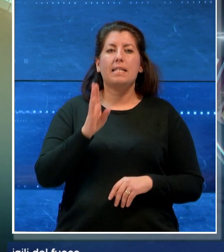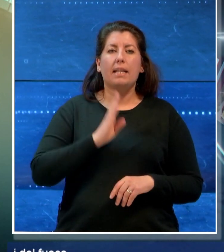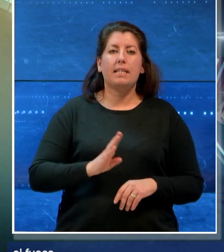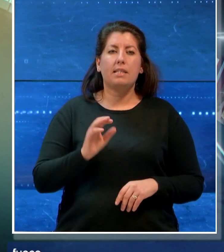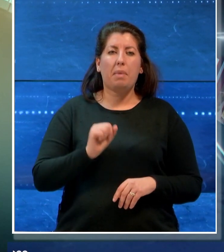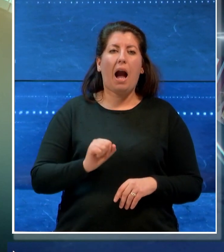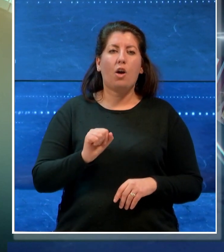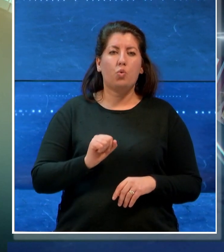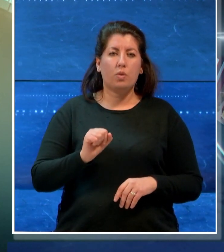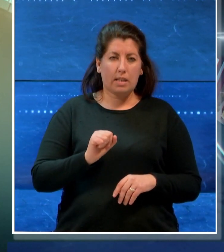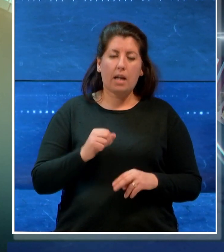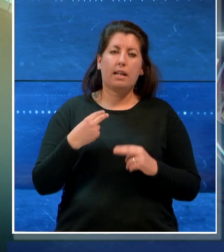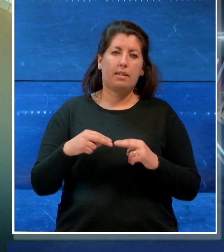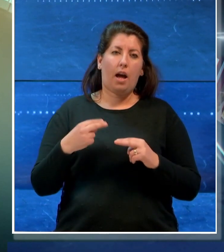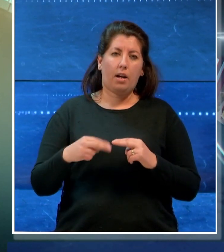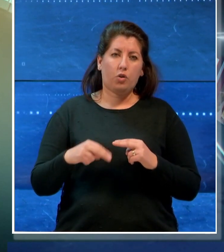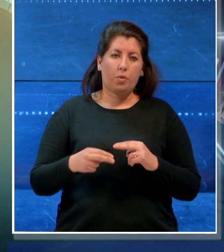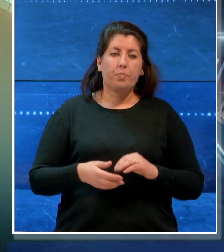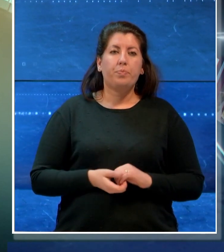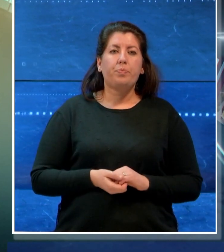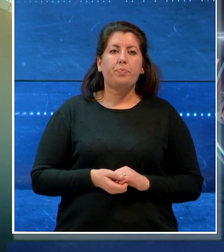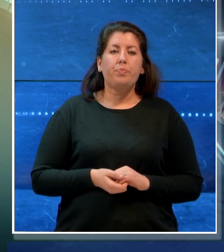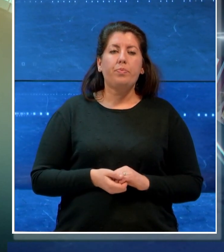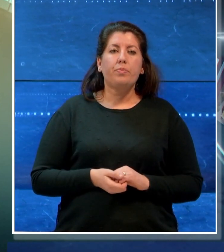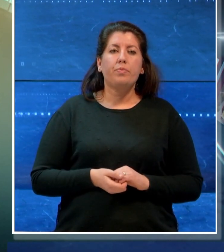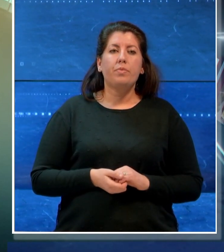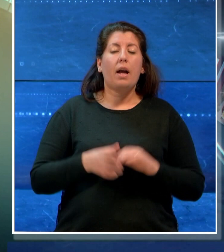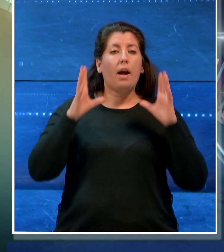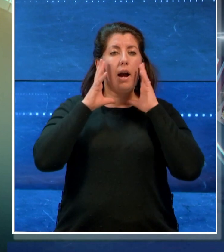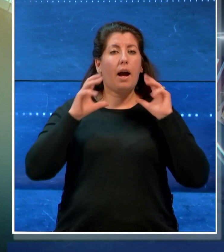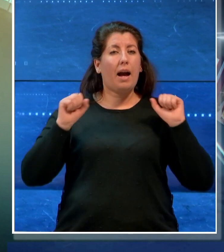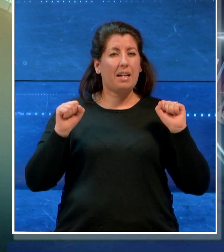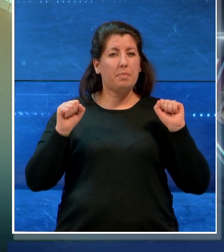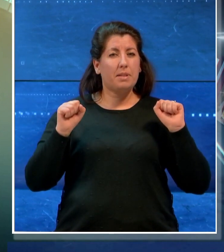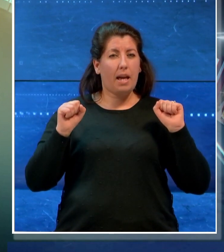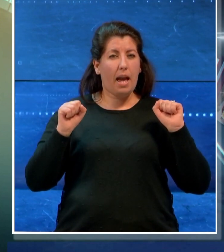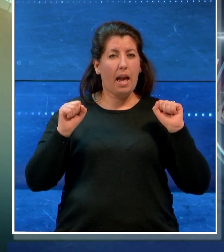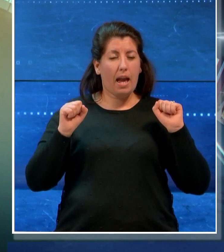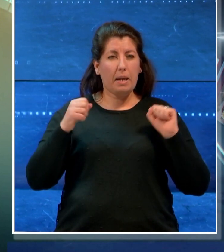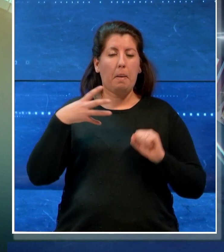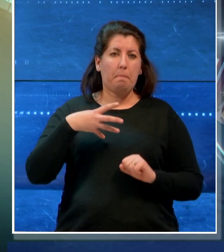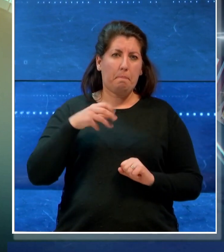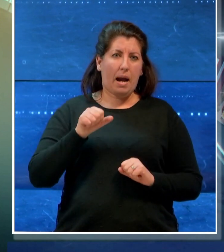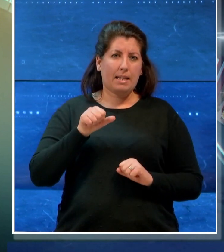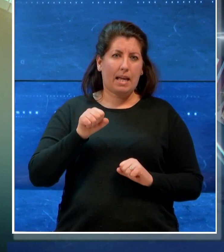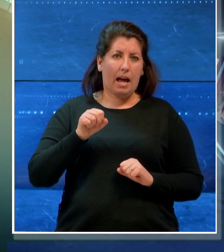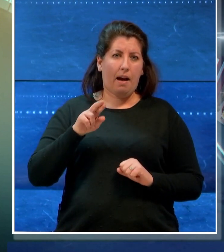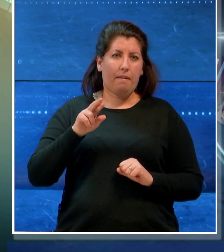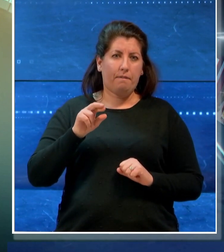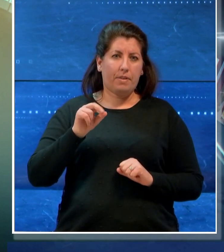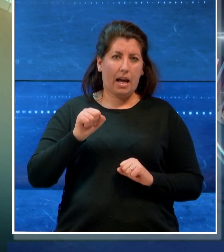Annunziata di Taranto sul posto i Carabinieri della Compagnia di Massafra il